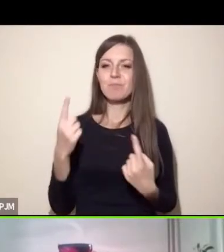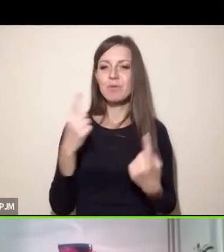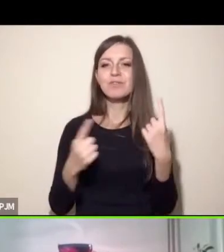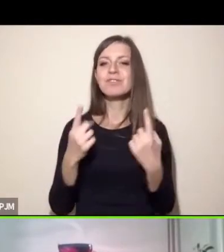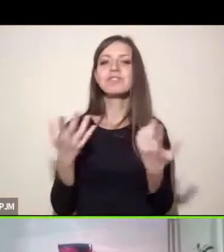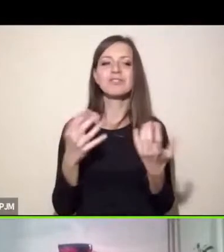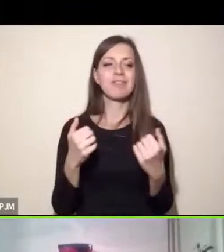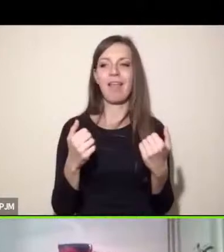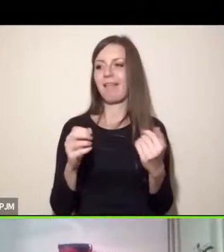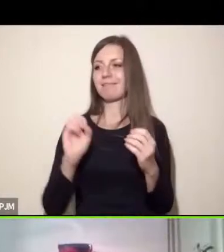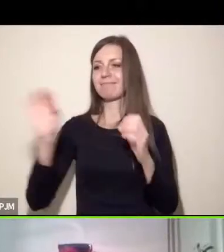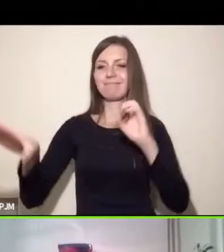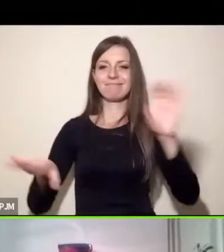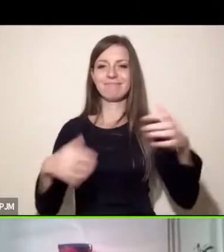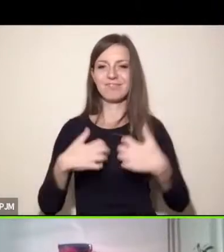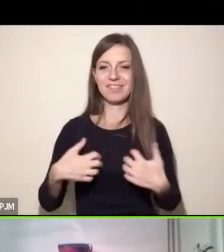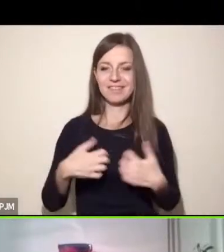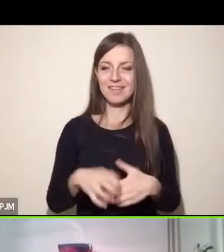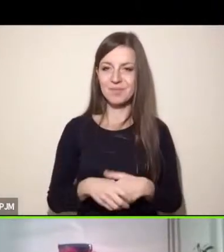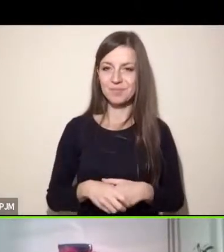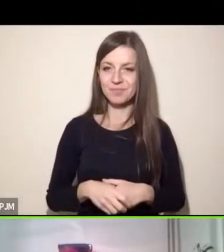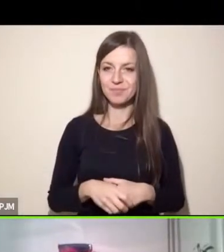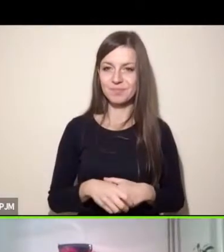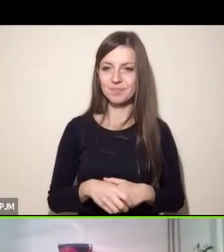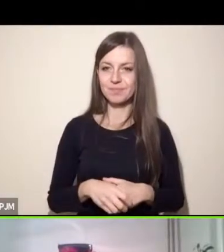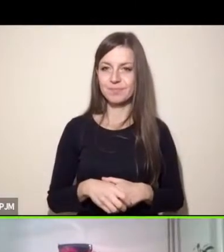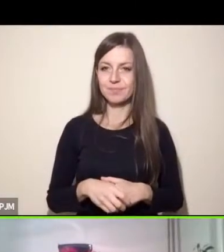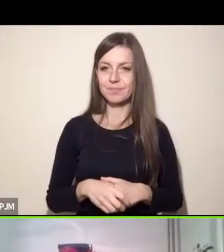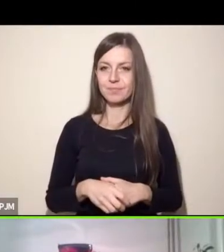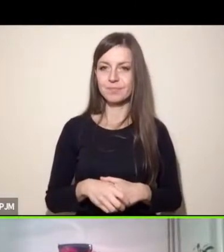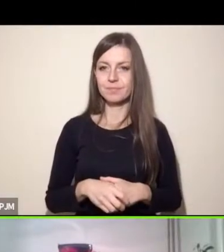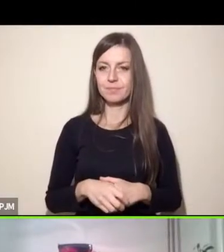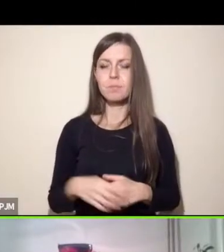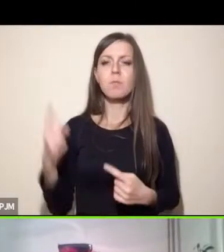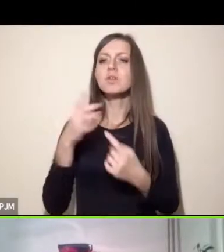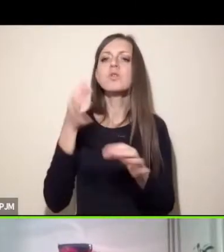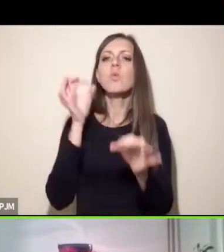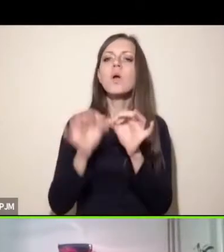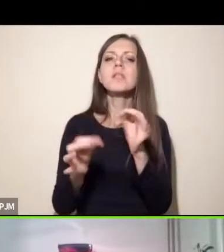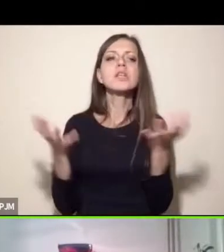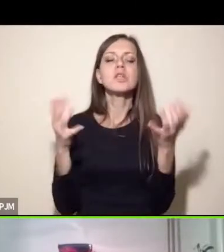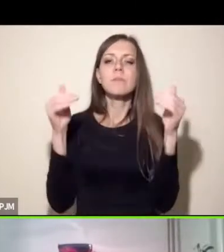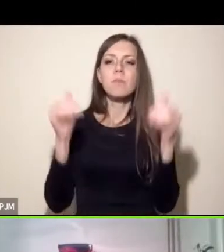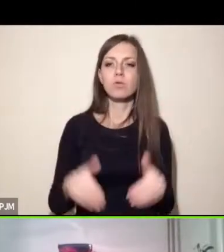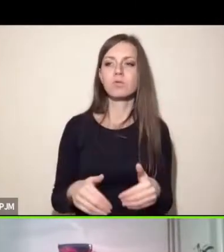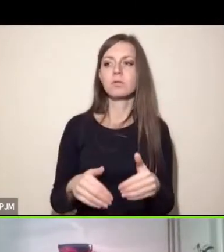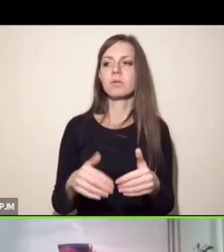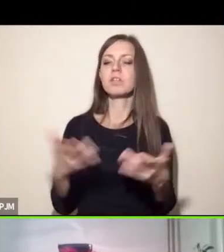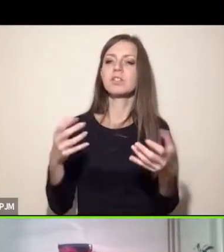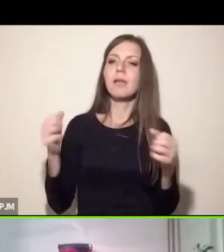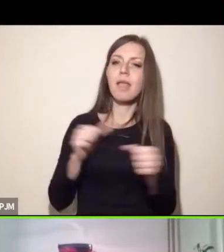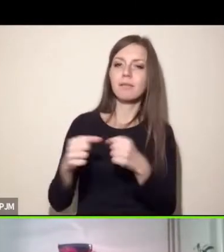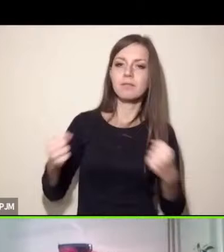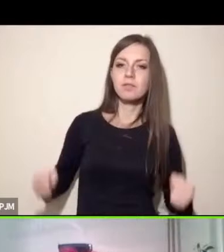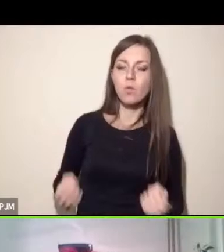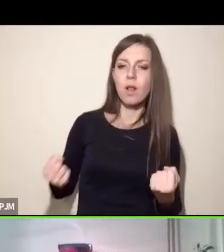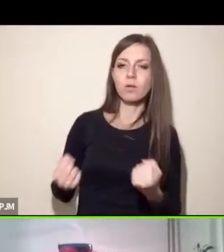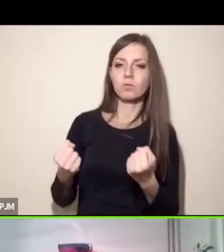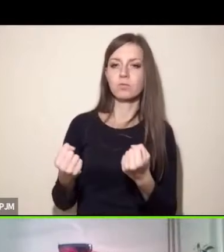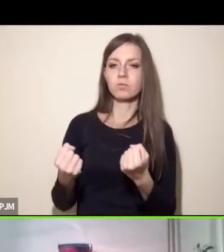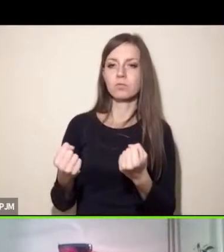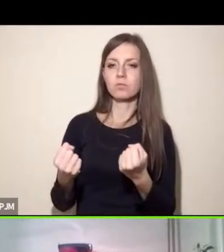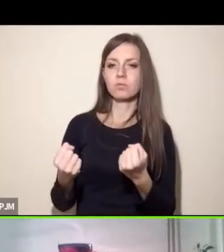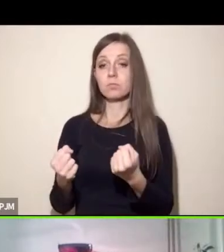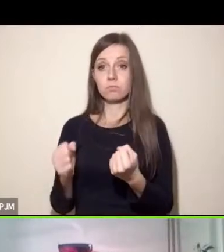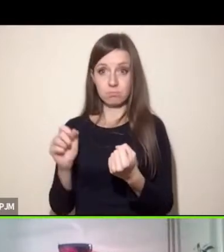które już funkcjonują takie konkretne działalności alternatywne które już funkcjonują i przynoszą